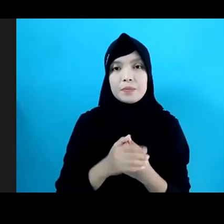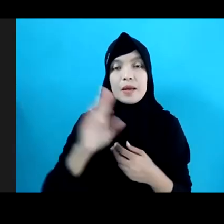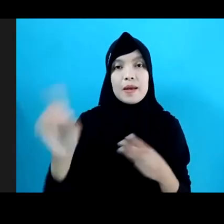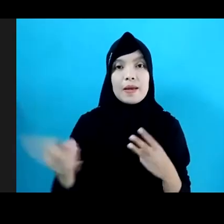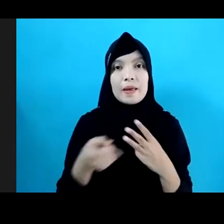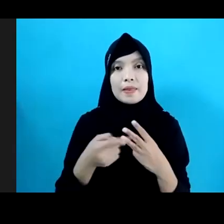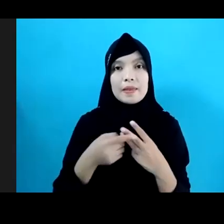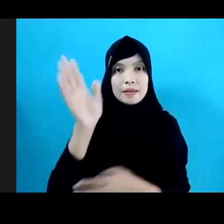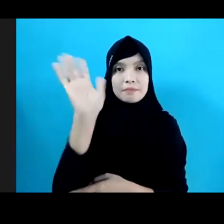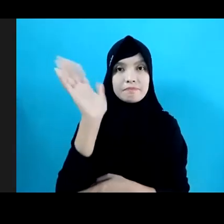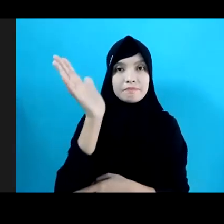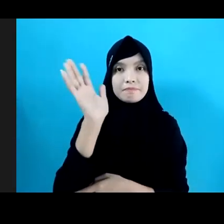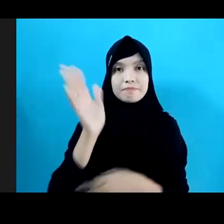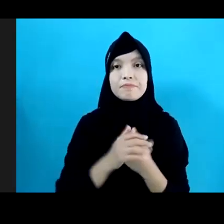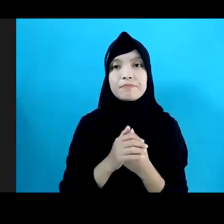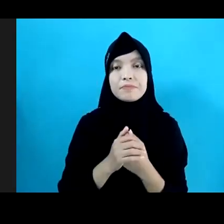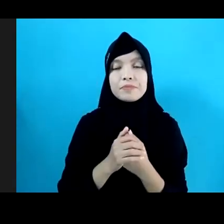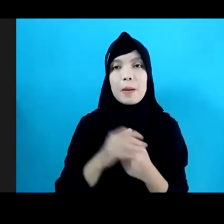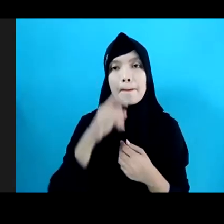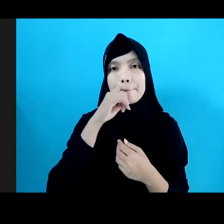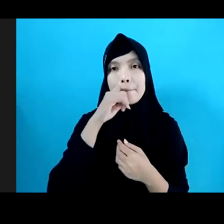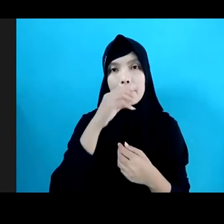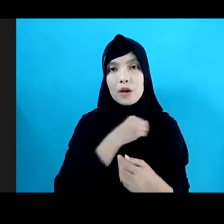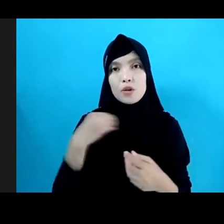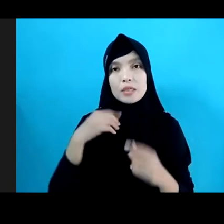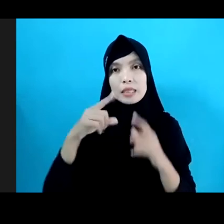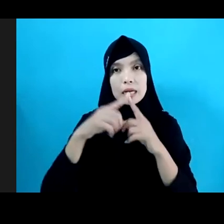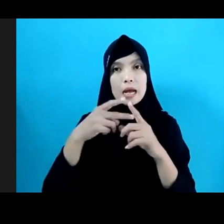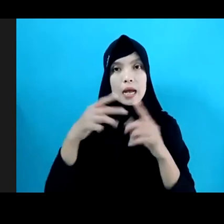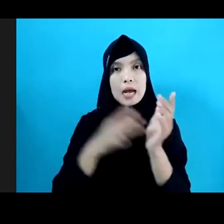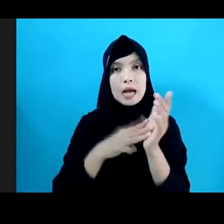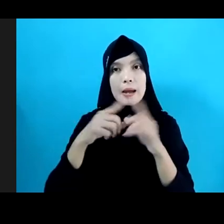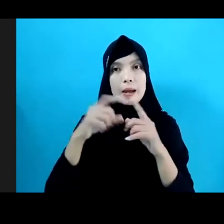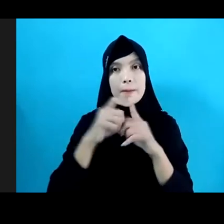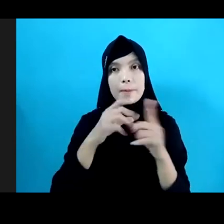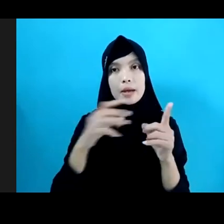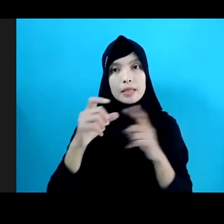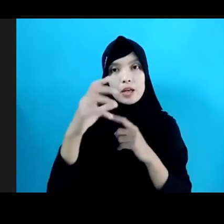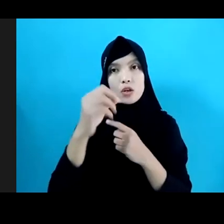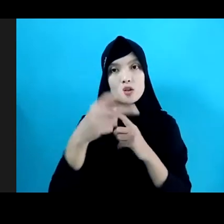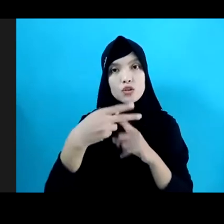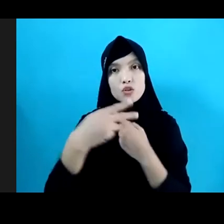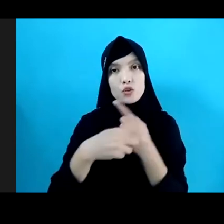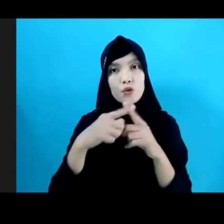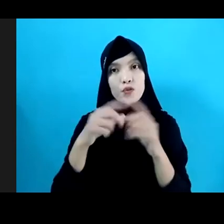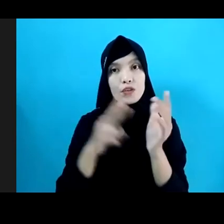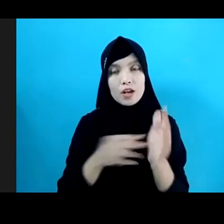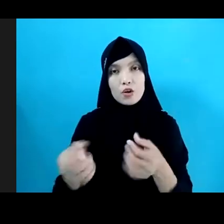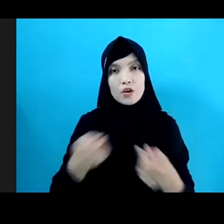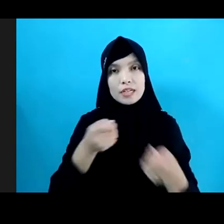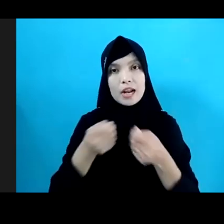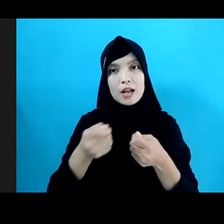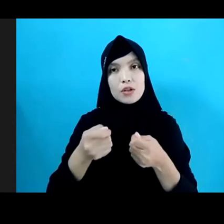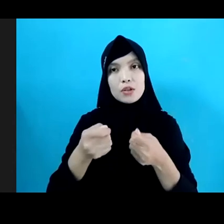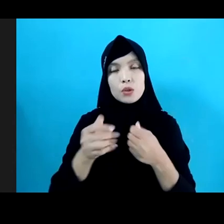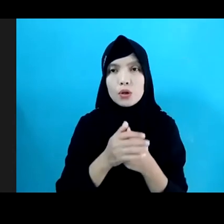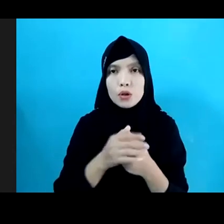Narasumber Kita Adalah Bapak Doktor Ahmad Sofyan SHMH Beliau Adalah Koordinator Nasional EGPAT